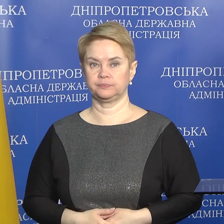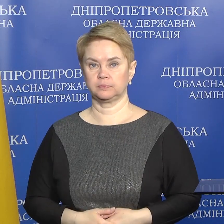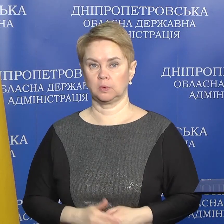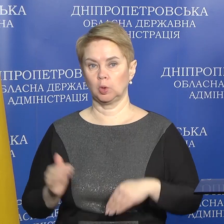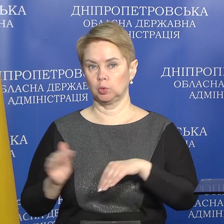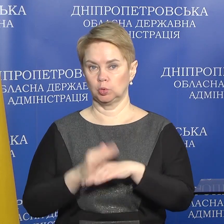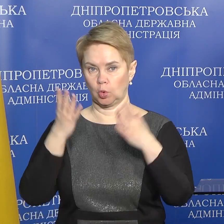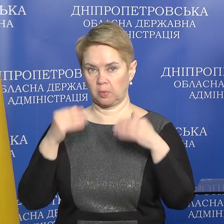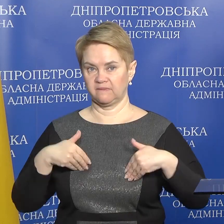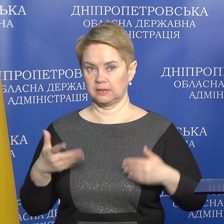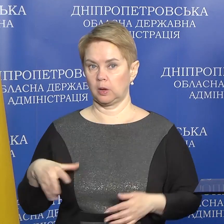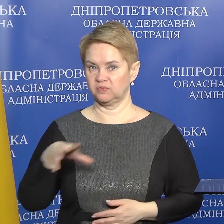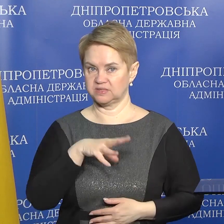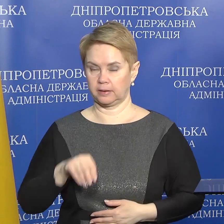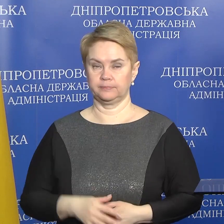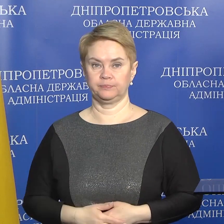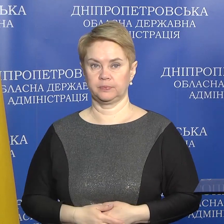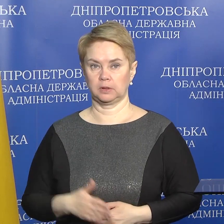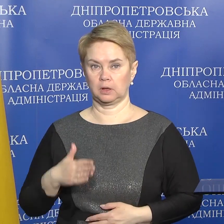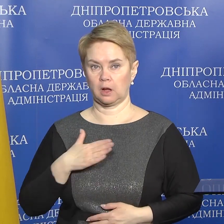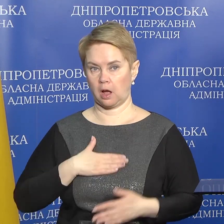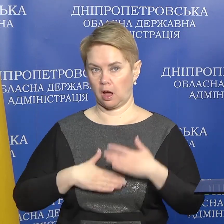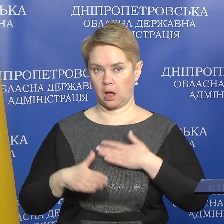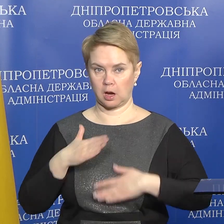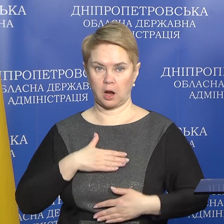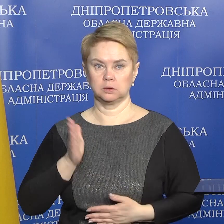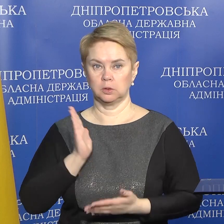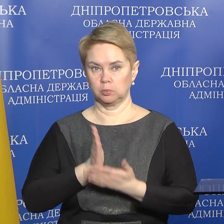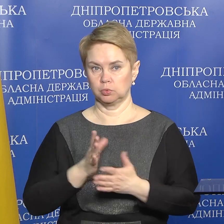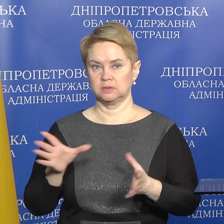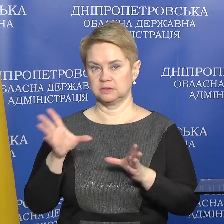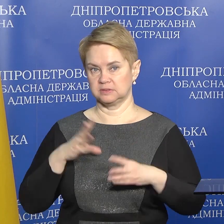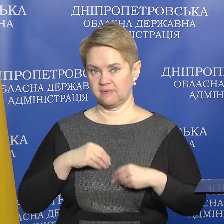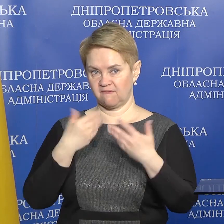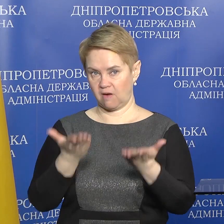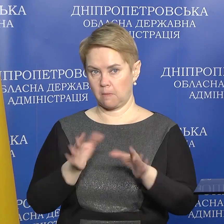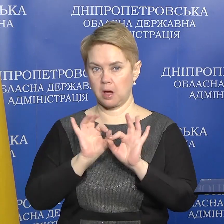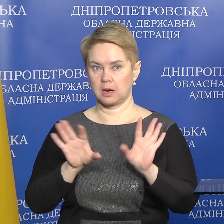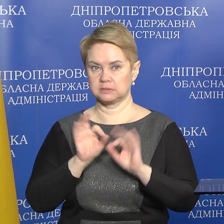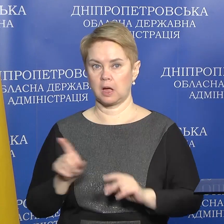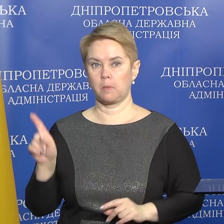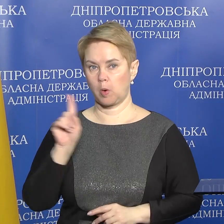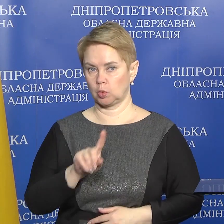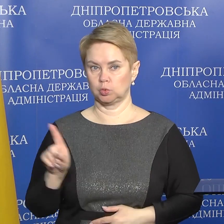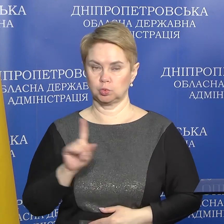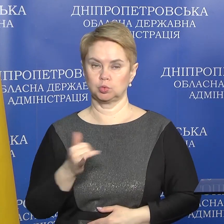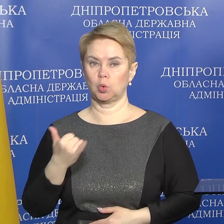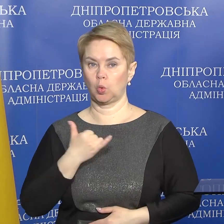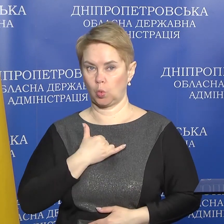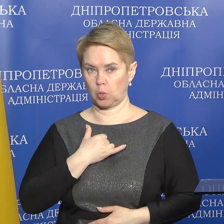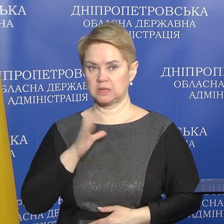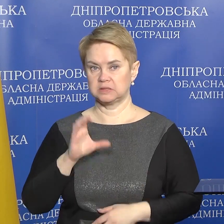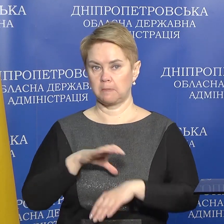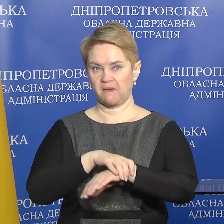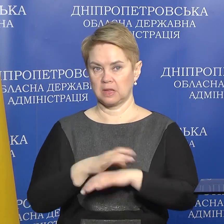Добрий день, вітаю всіх. Радий бути з вами, радий розказати про те, що у нас з